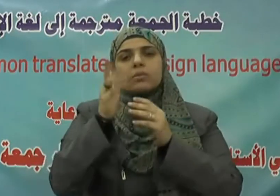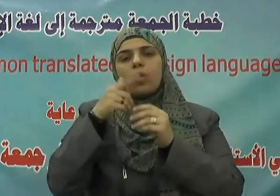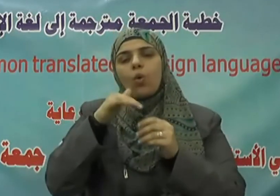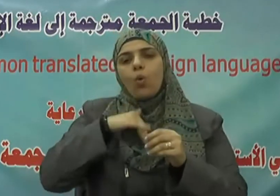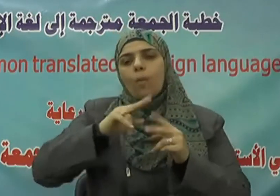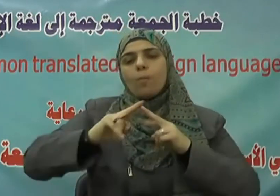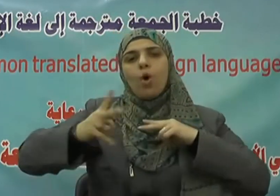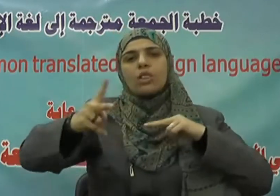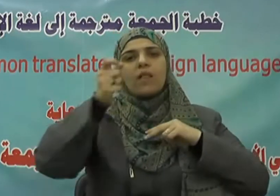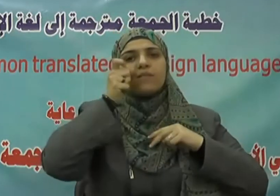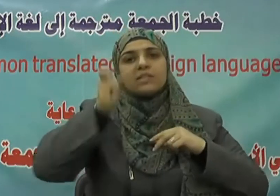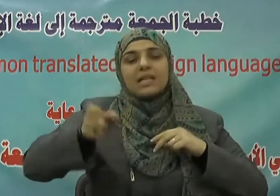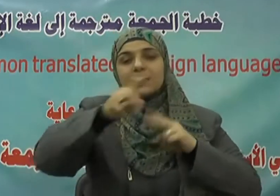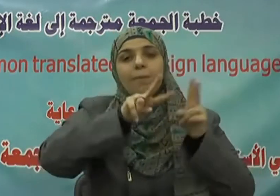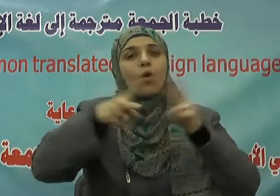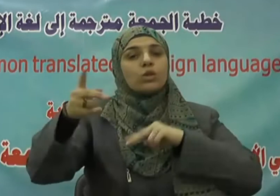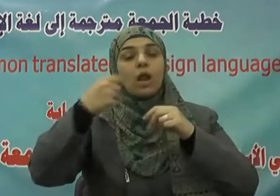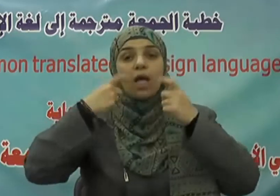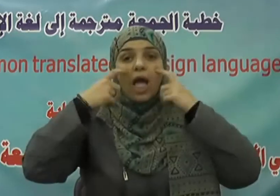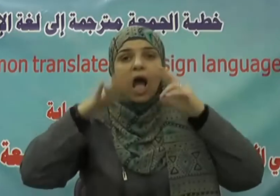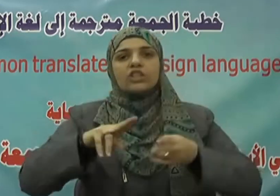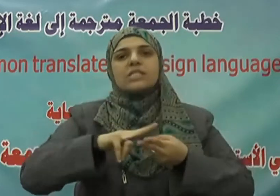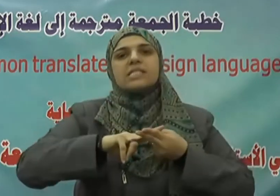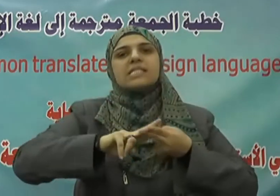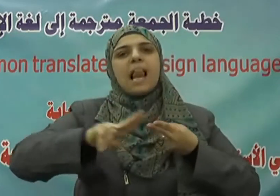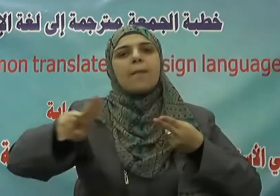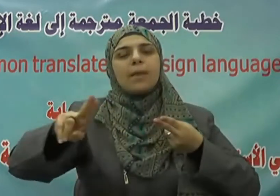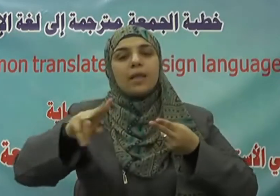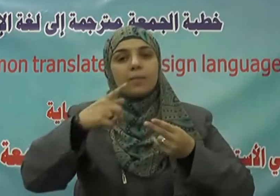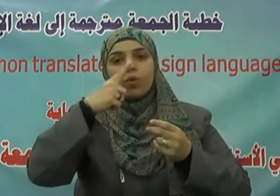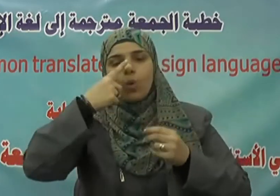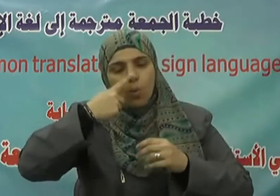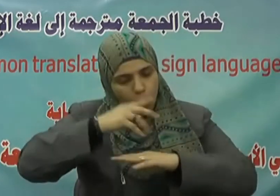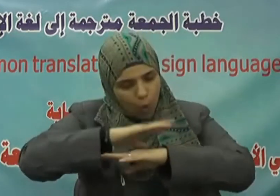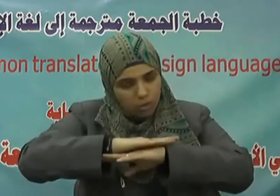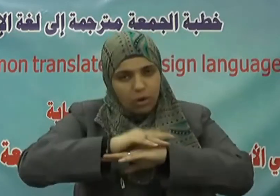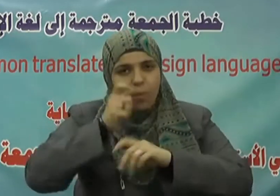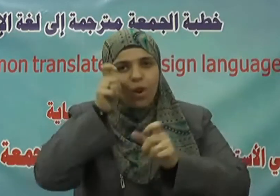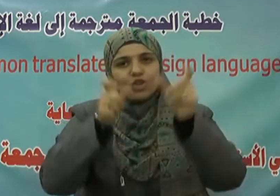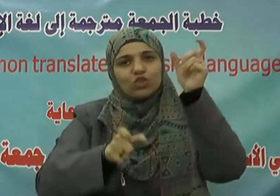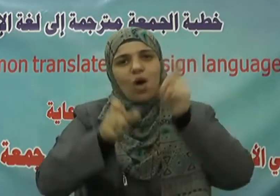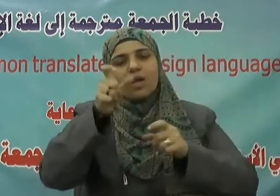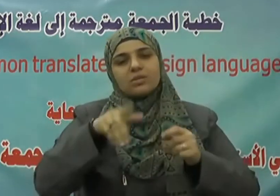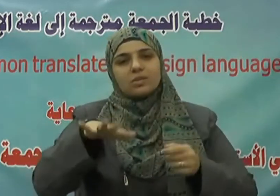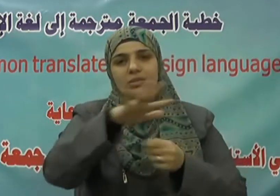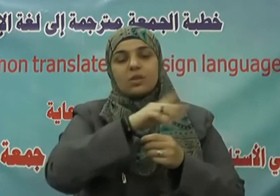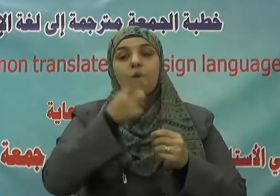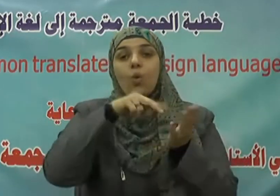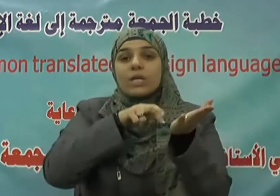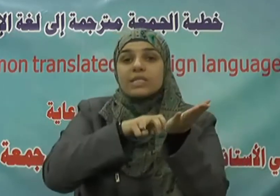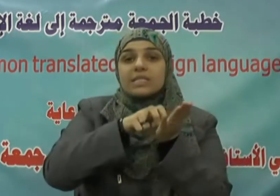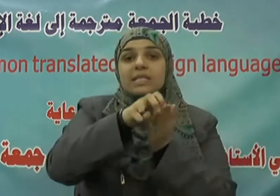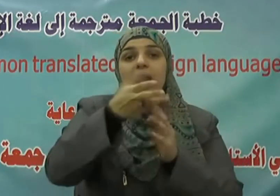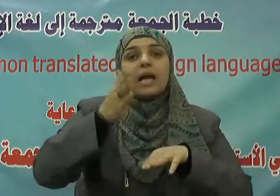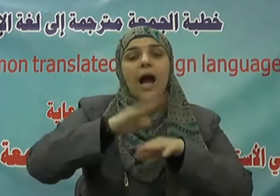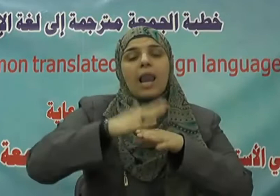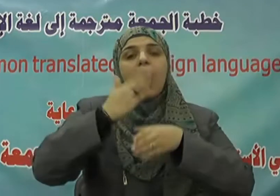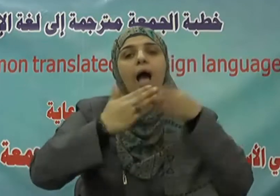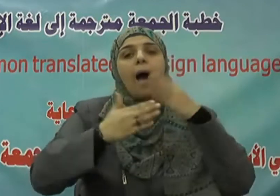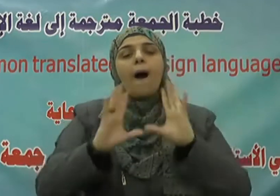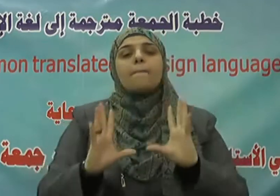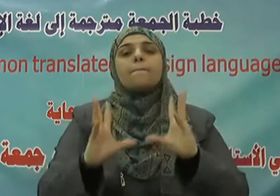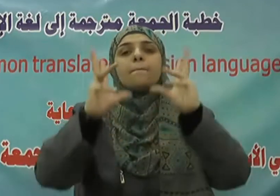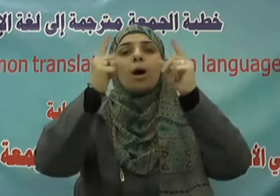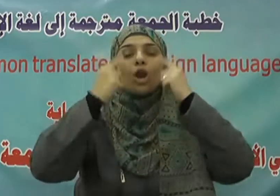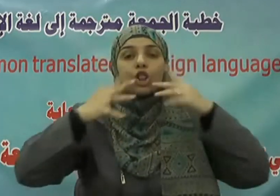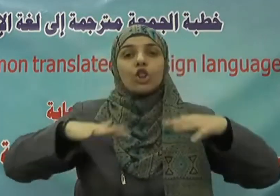والتعايش السلمي واحترام الآخر والسعي على إعمار الدنيا بالدين